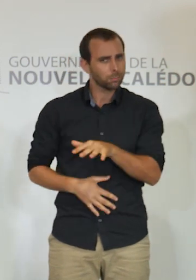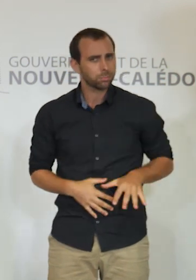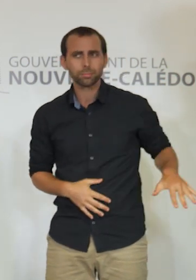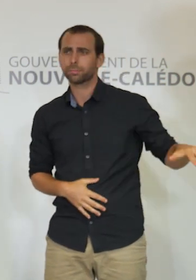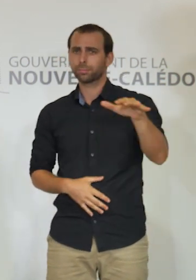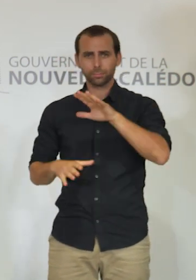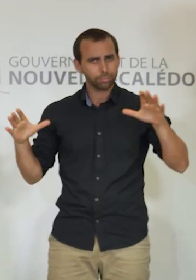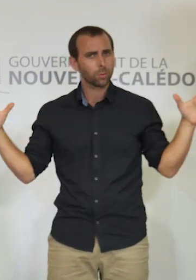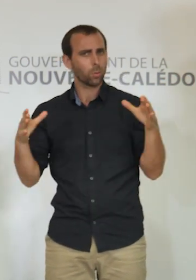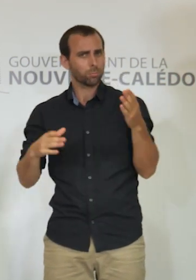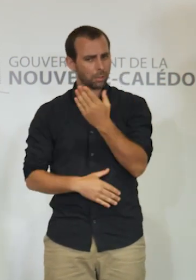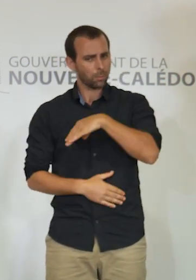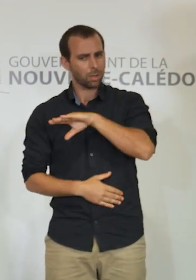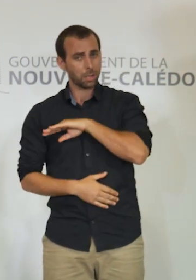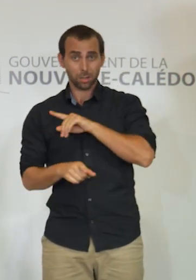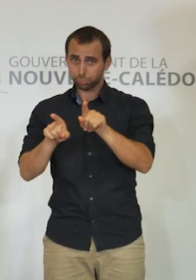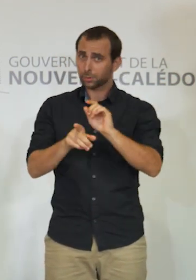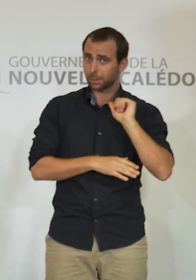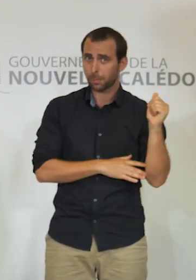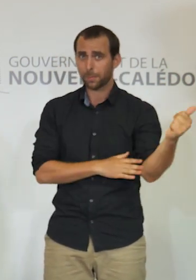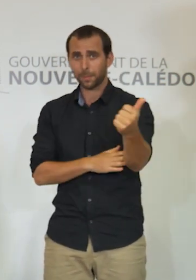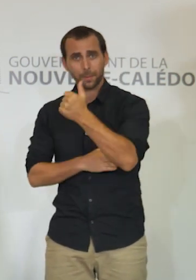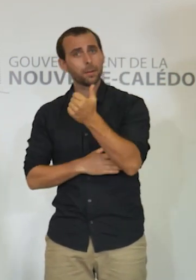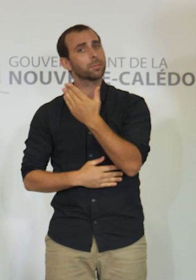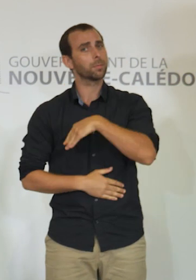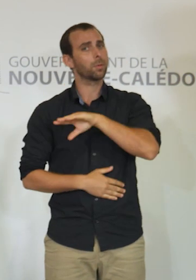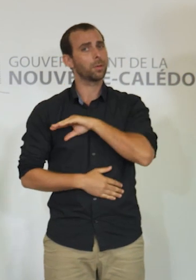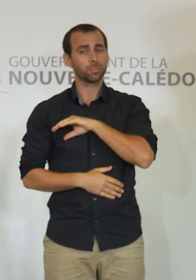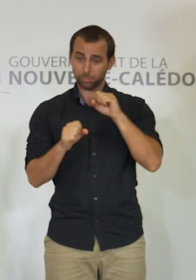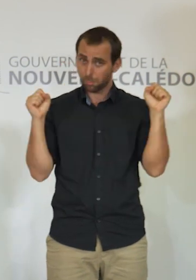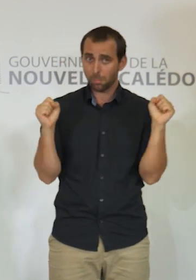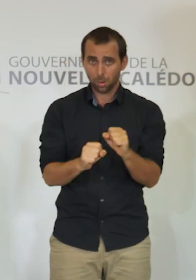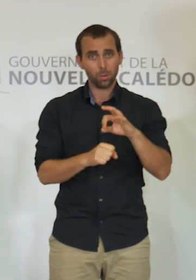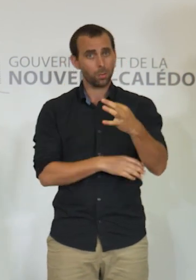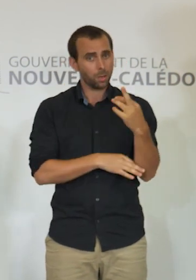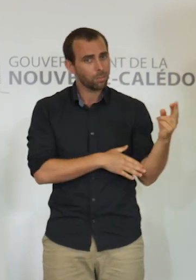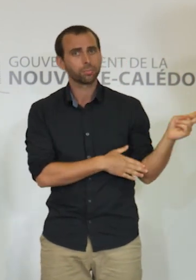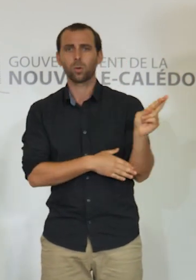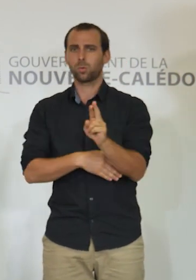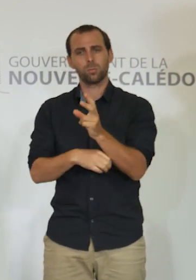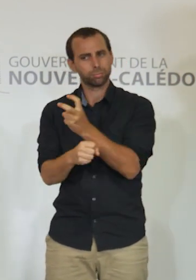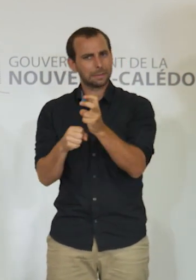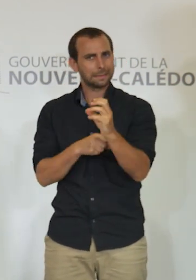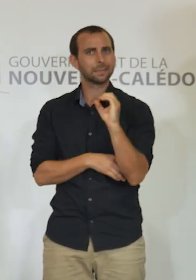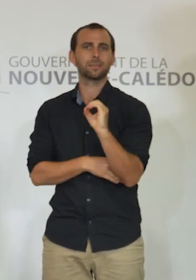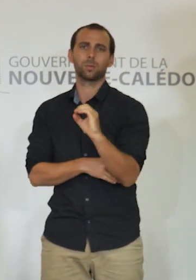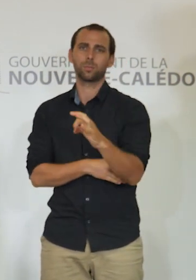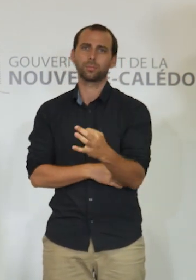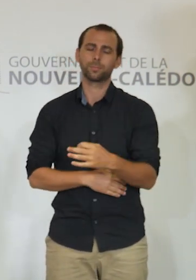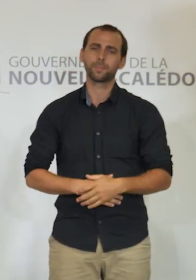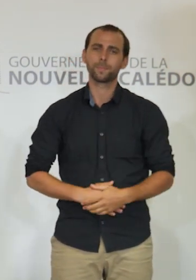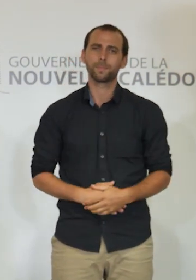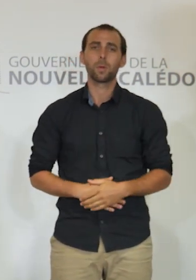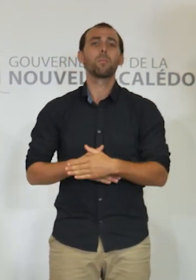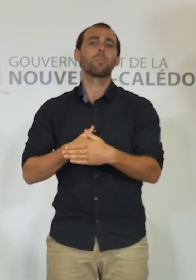responsabilité individuelle peuvent nous permettre de nous en rapprocher. Les jours à venir, sauf